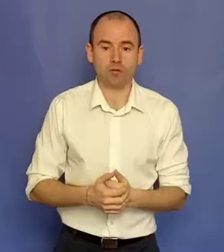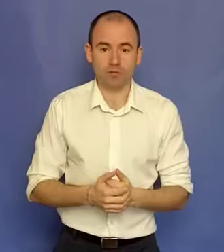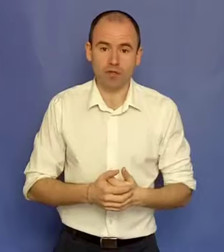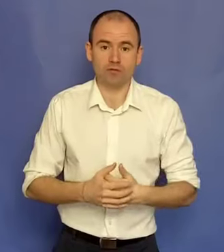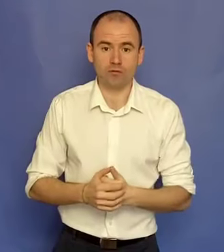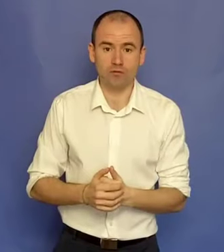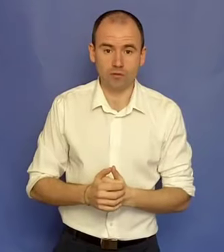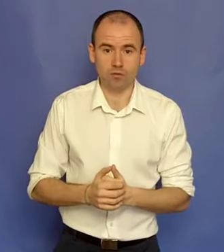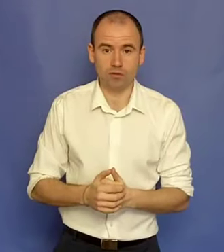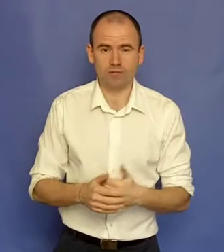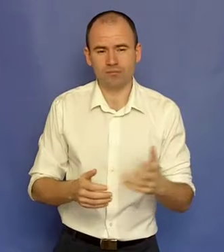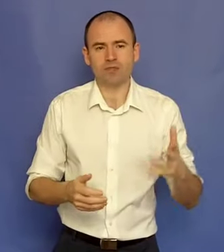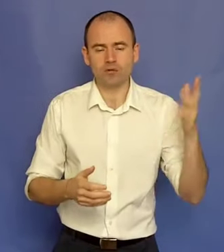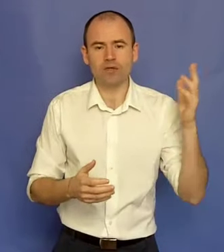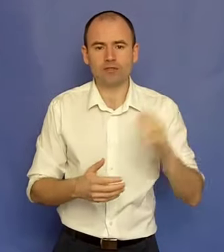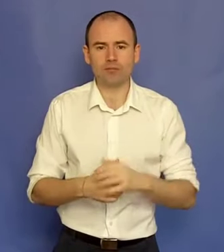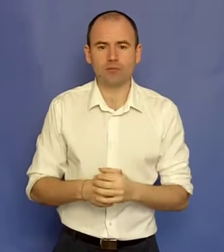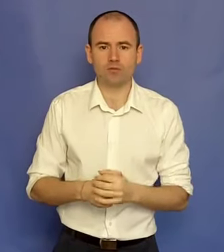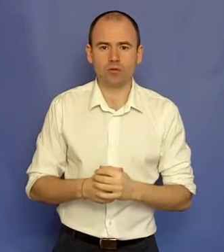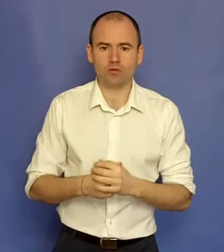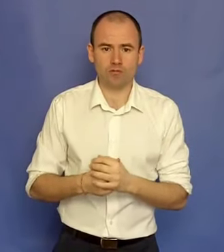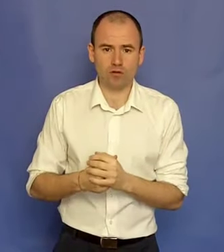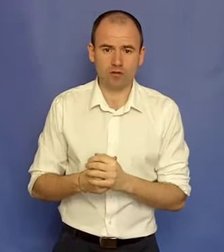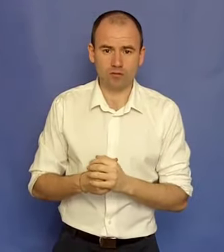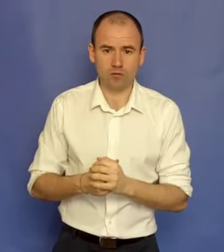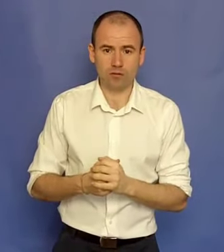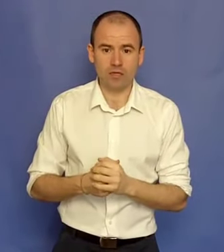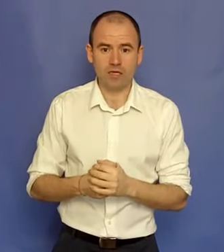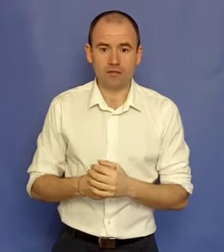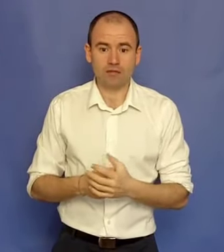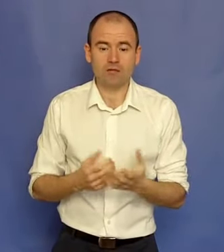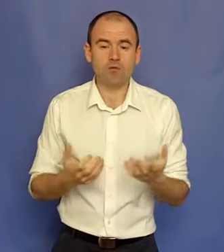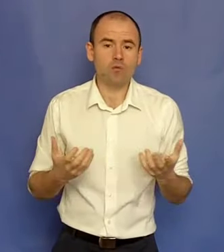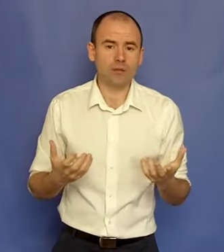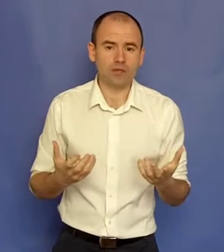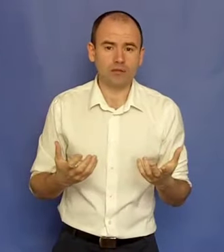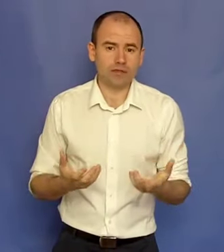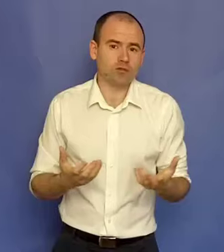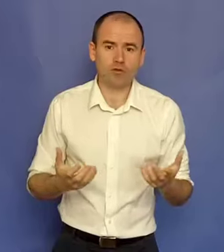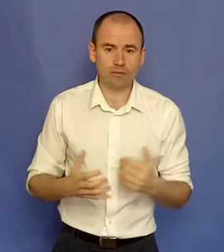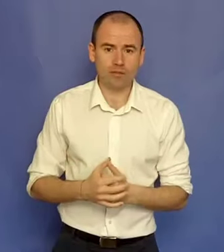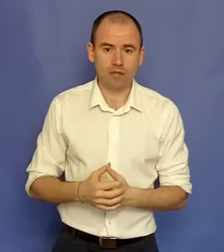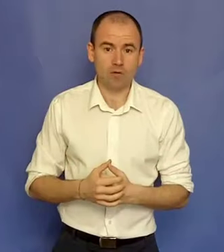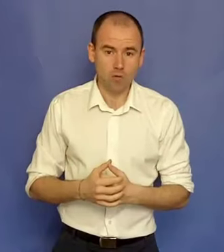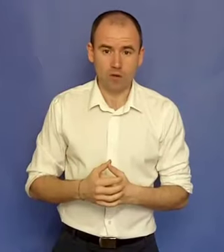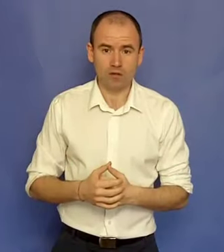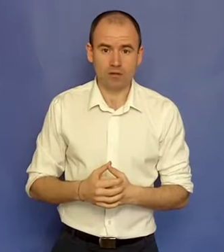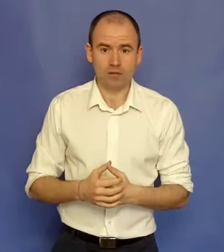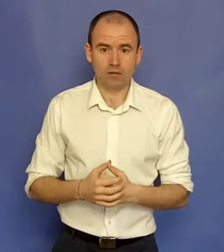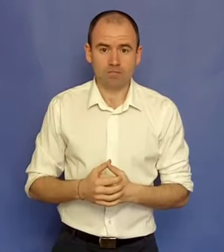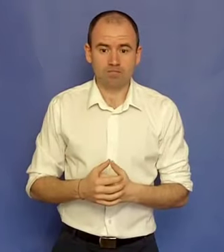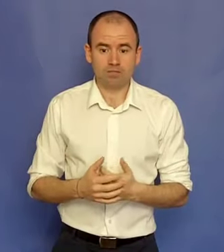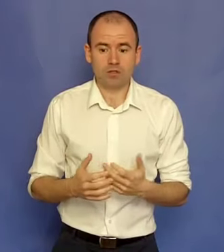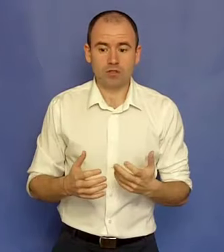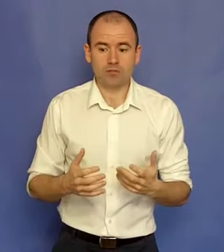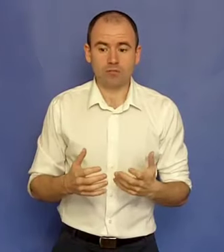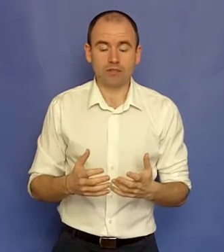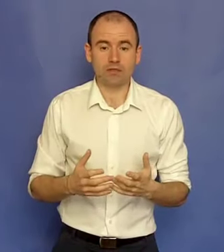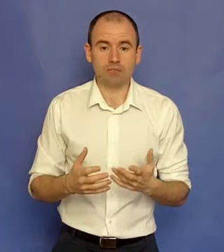Zuckerberg, care a făcut Facebook-ul, da? E un exemplu, poate, foarte desfolosit. E un copil, are 28 de ani acum și este